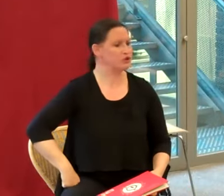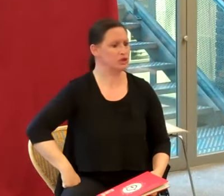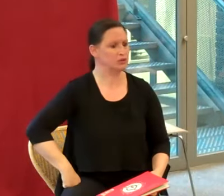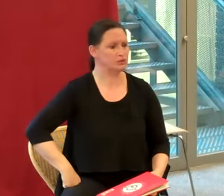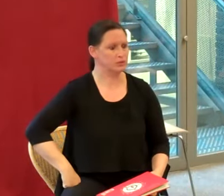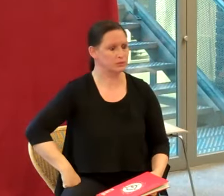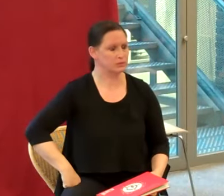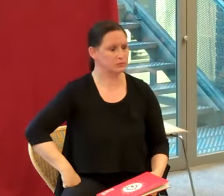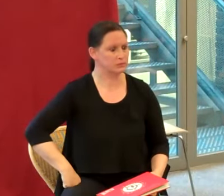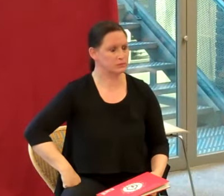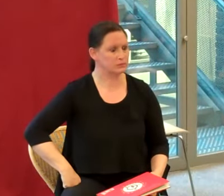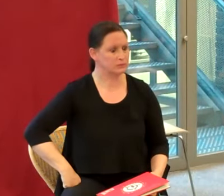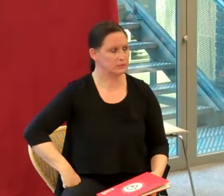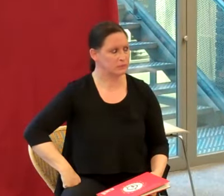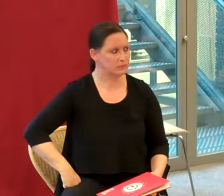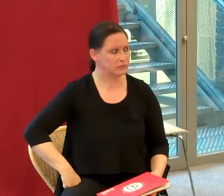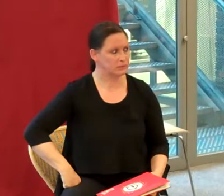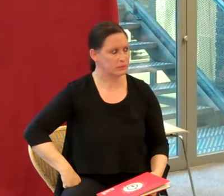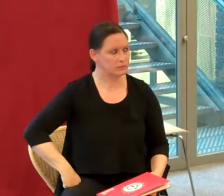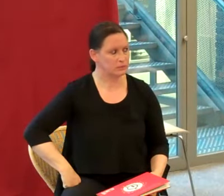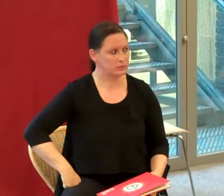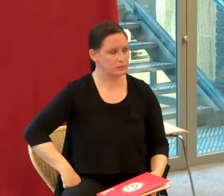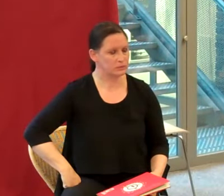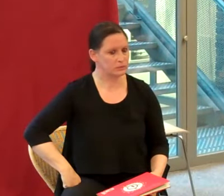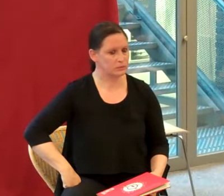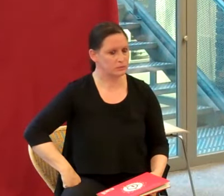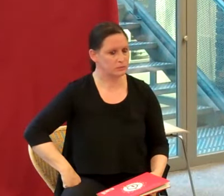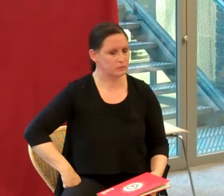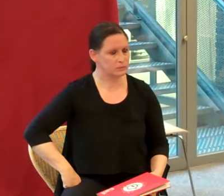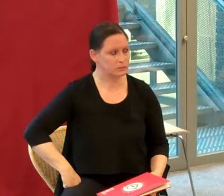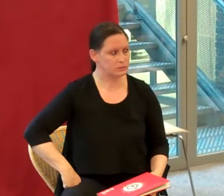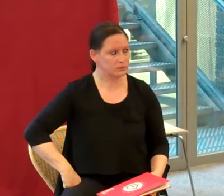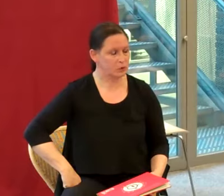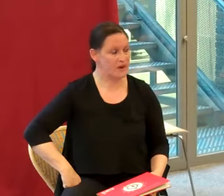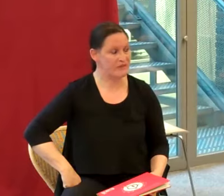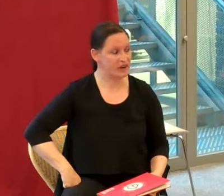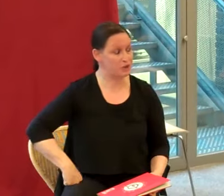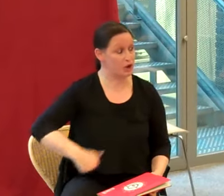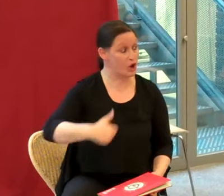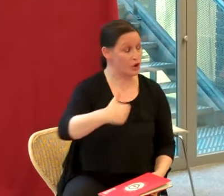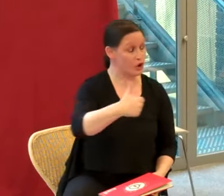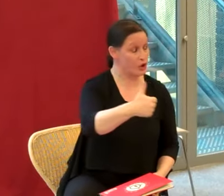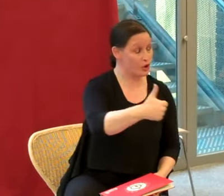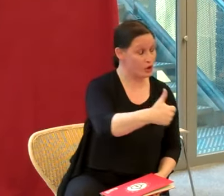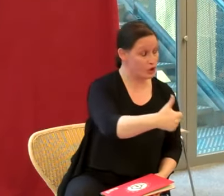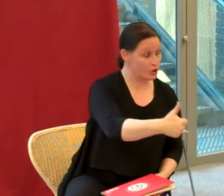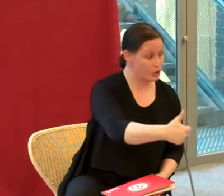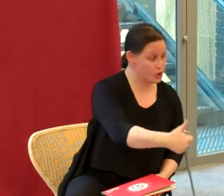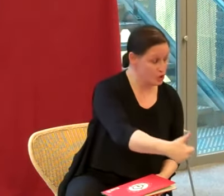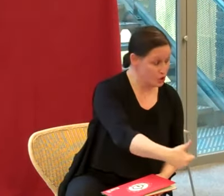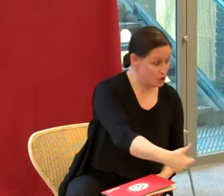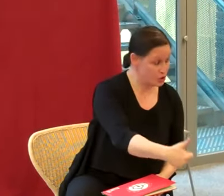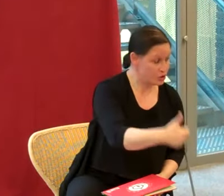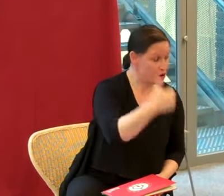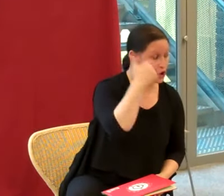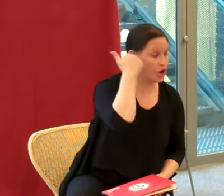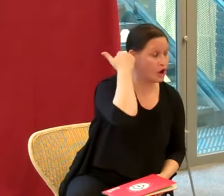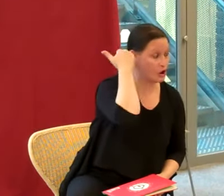cuire le loup, le